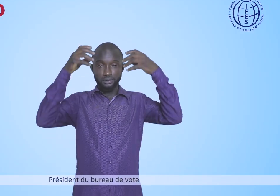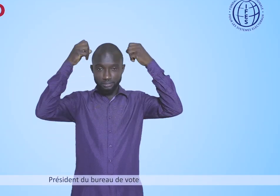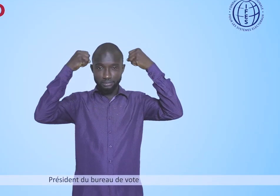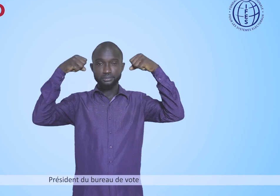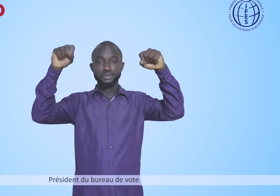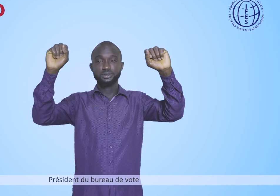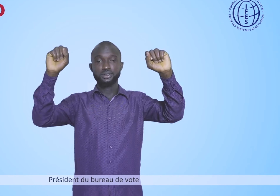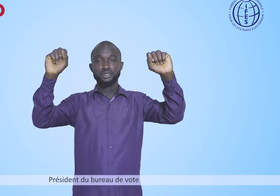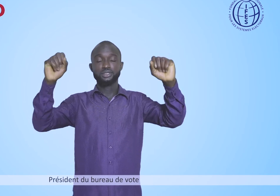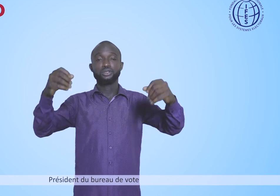de vote